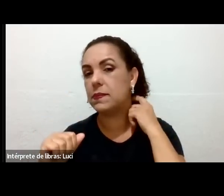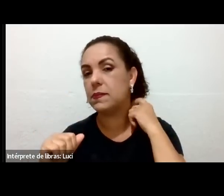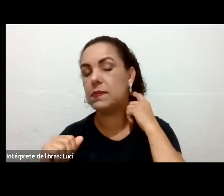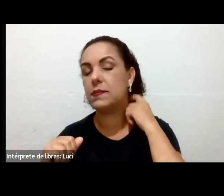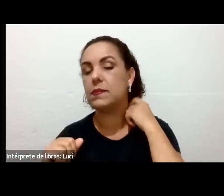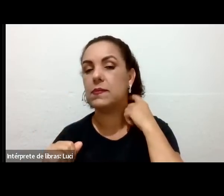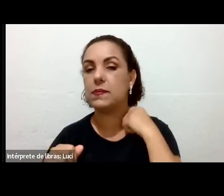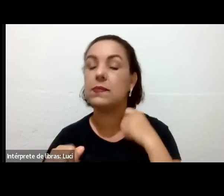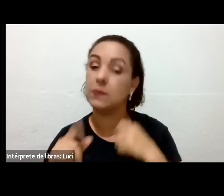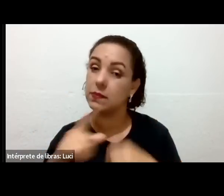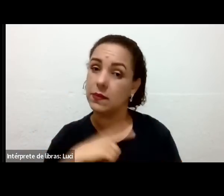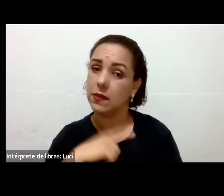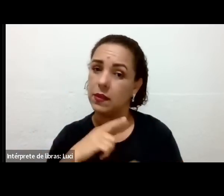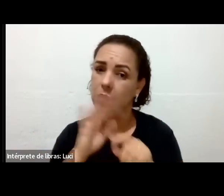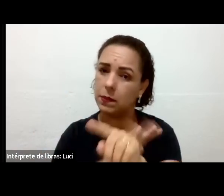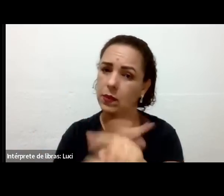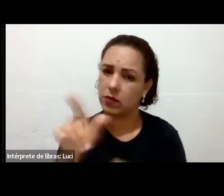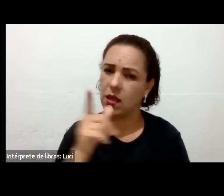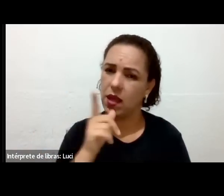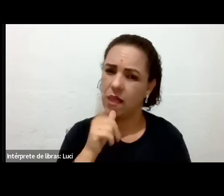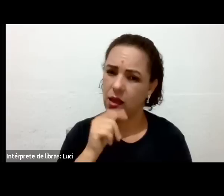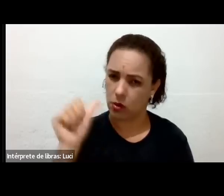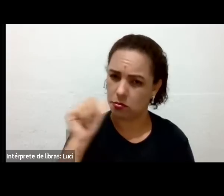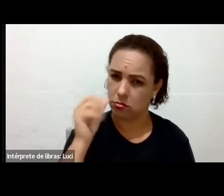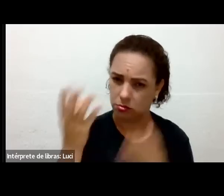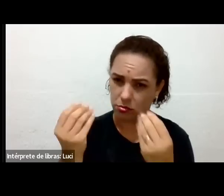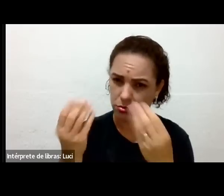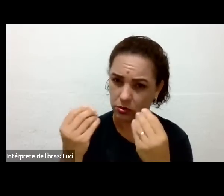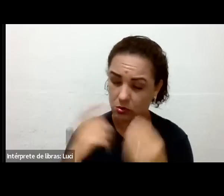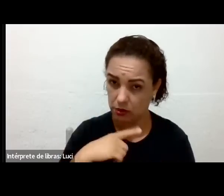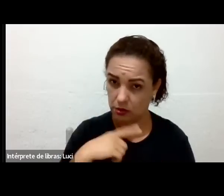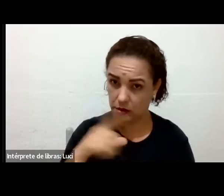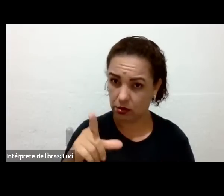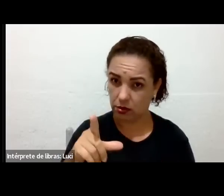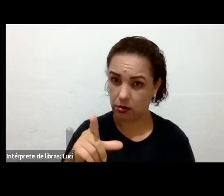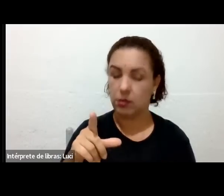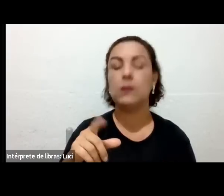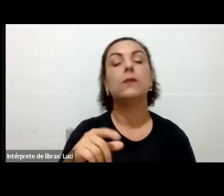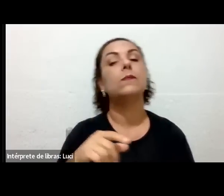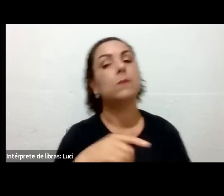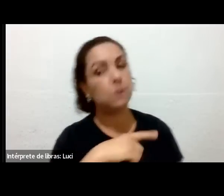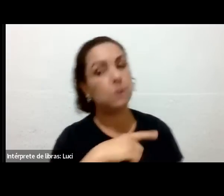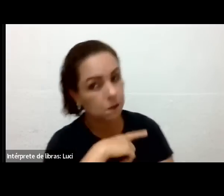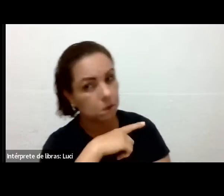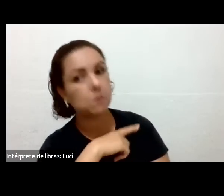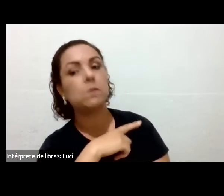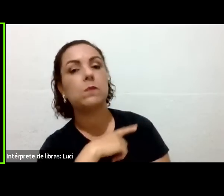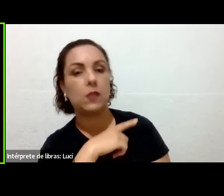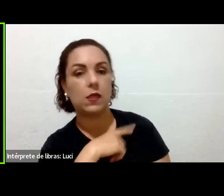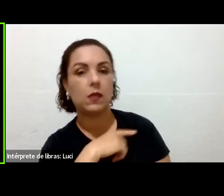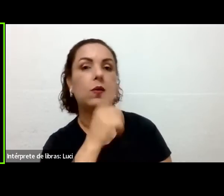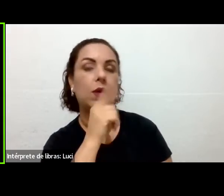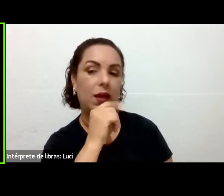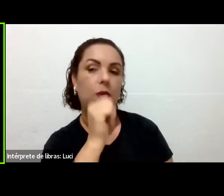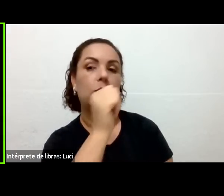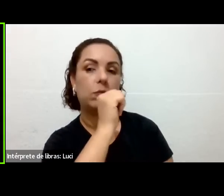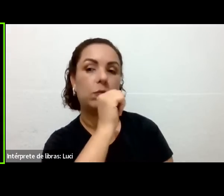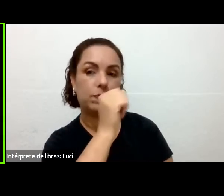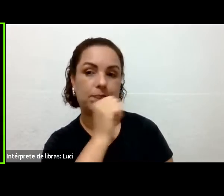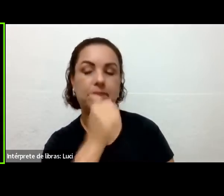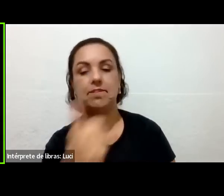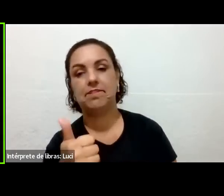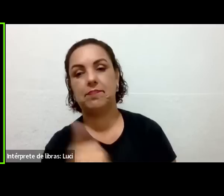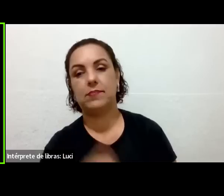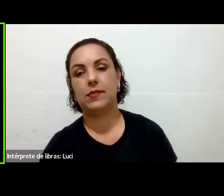Sim, muita água. Por causa da síndrome eu bebo mais água que o normal. Tá, então beleza, esse